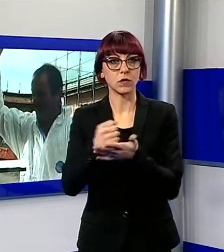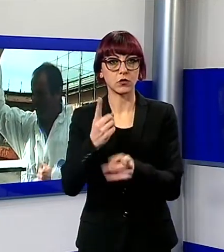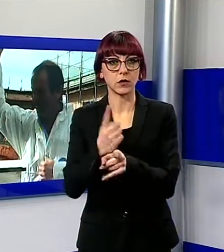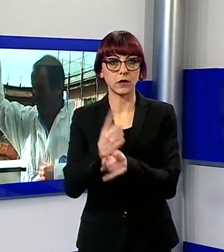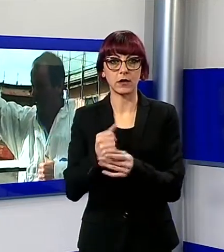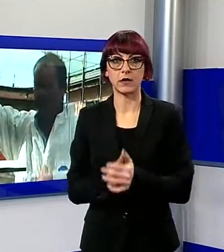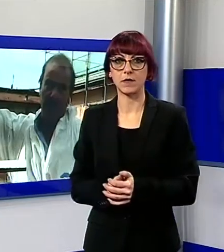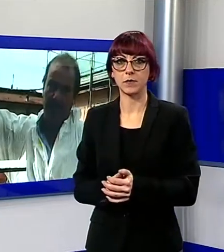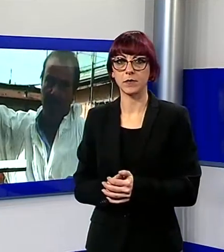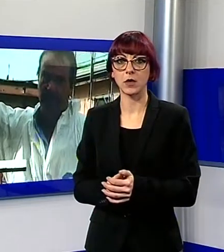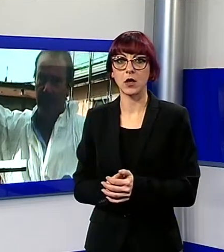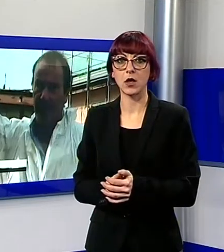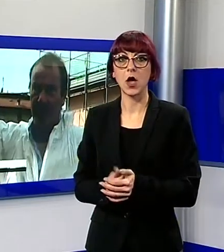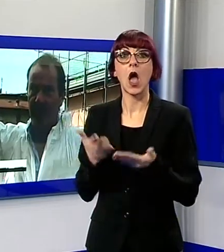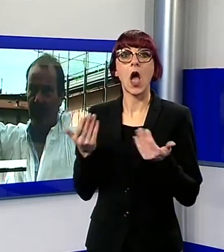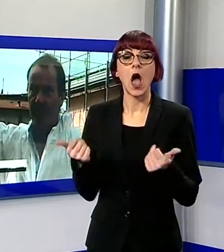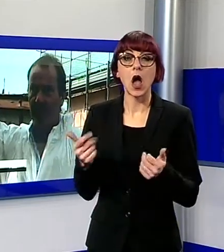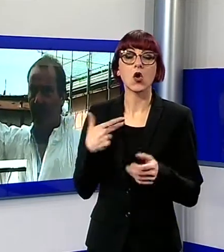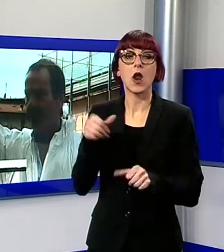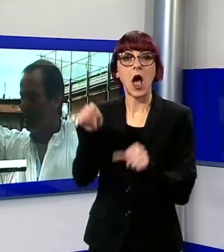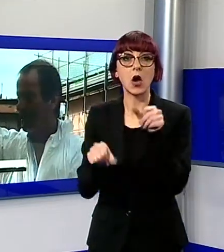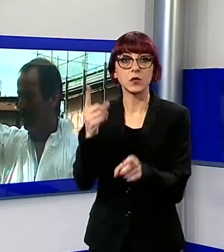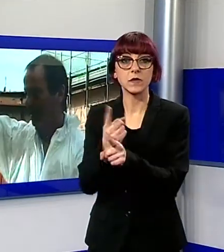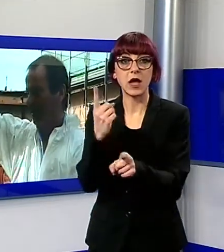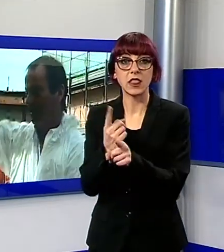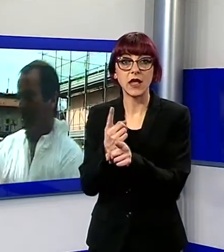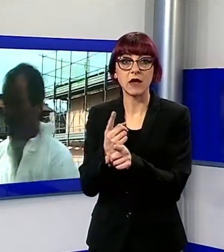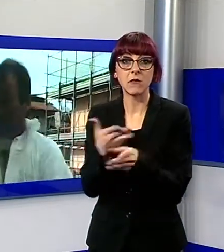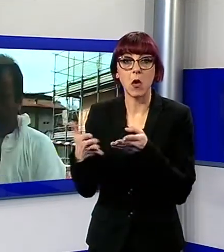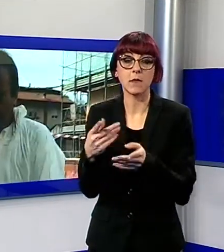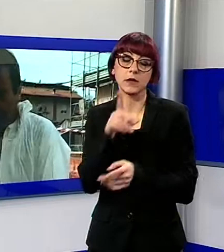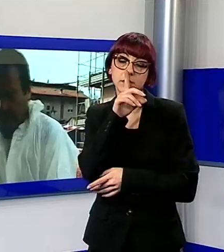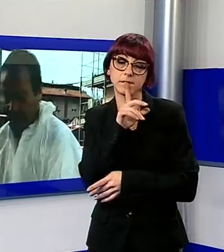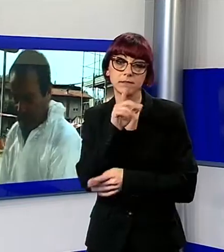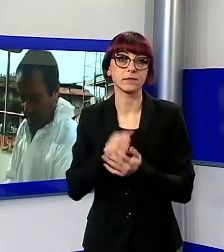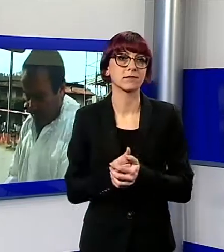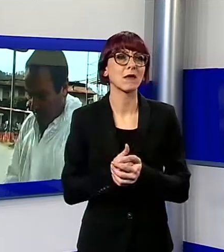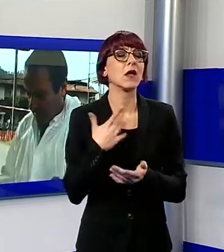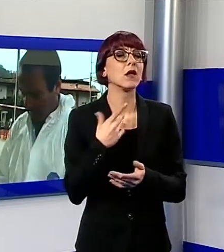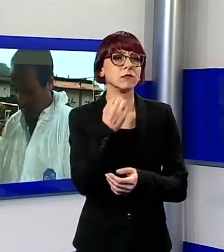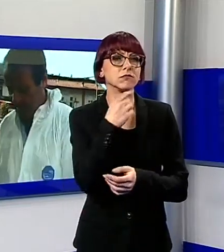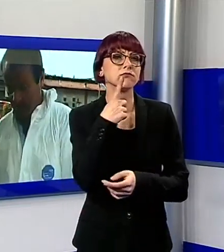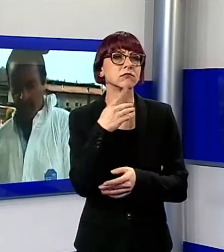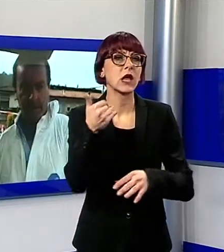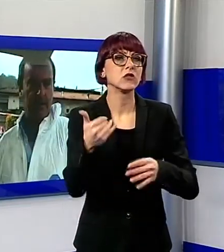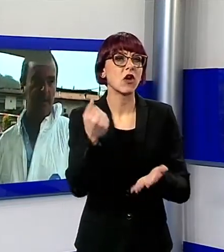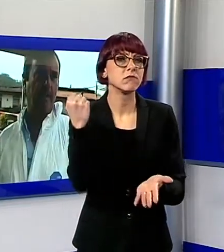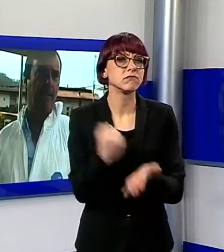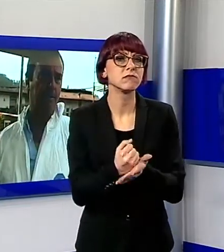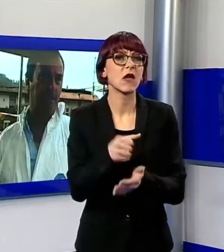momento è meglio non... Però se gli evidenzi stermi ci sono, Non è meglio non anticipare i